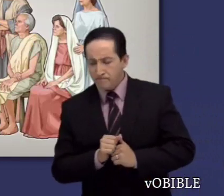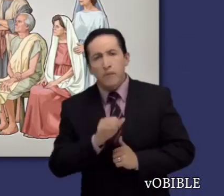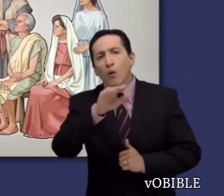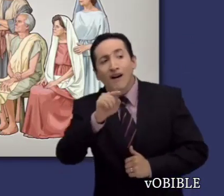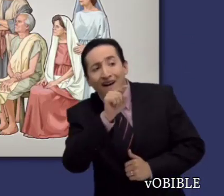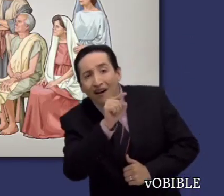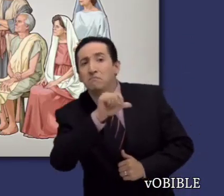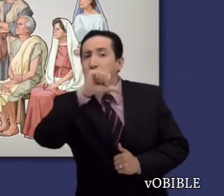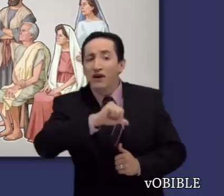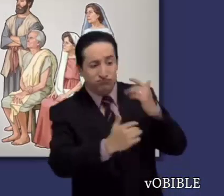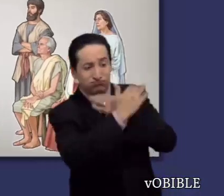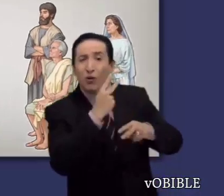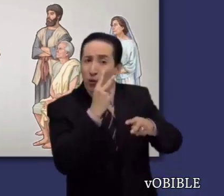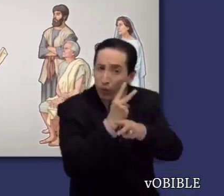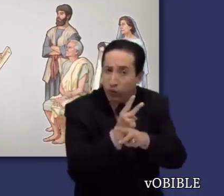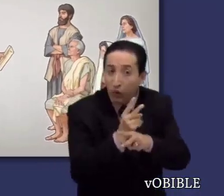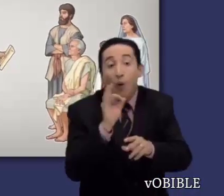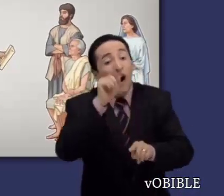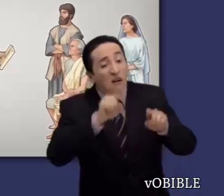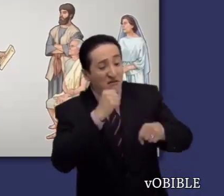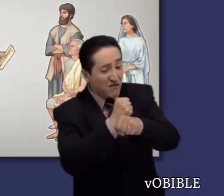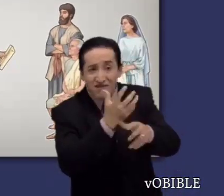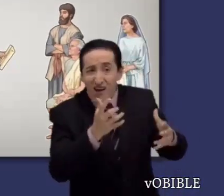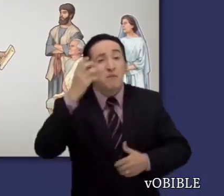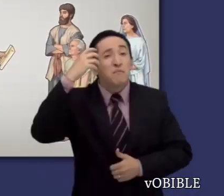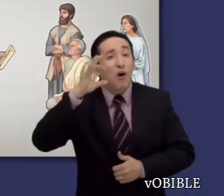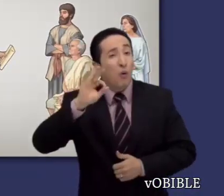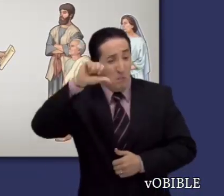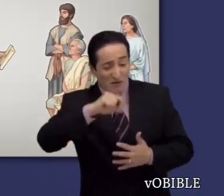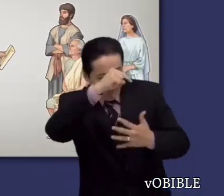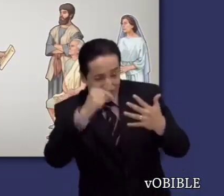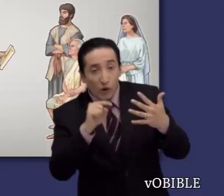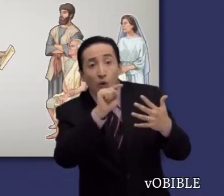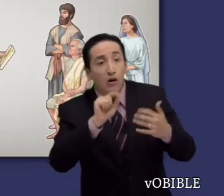busquen la amistad de quienes son indisciplinados, quizás porque no quieren trabajar.